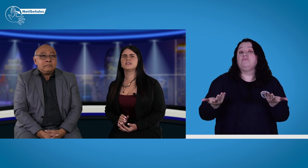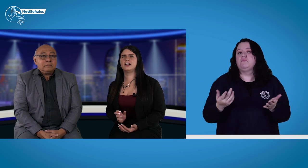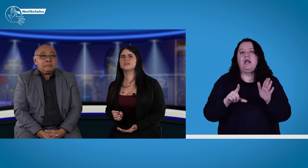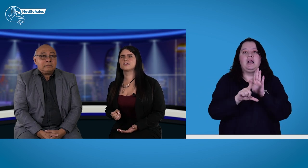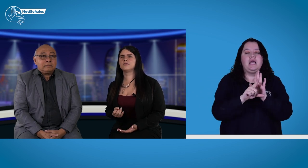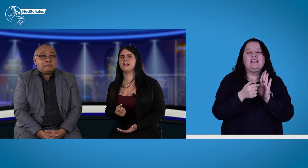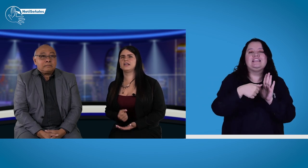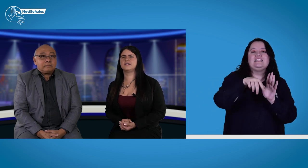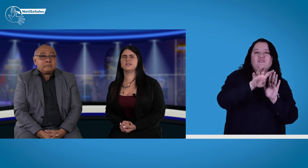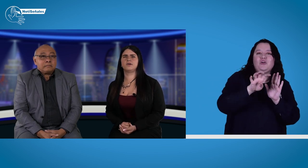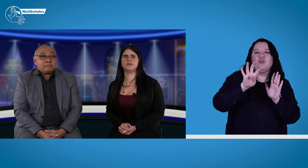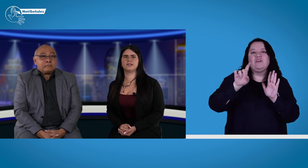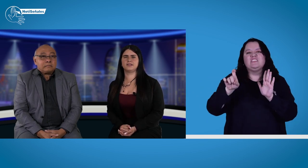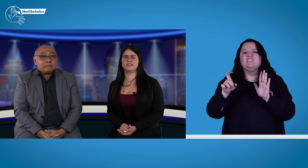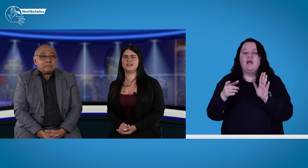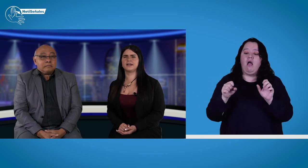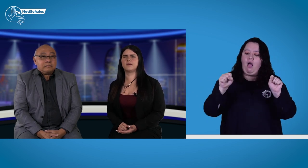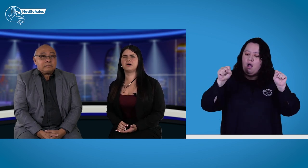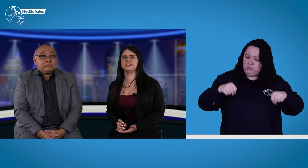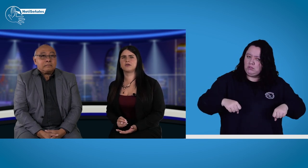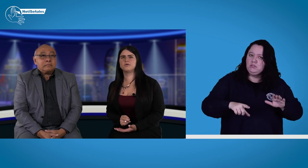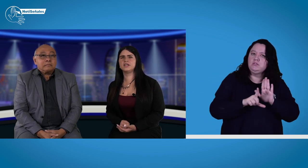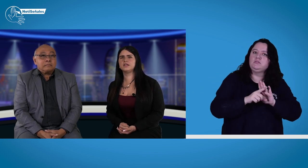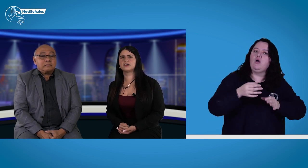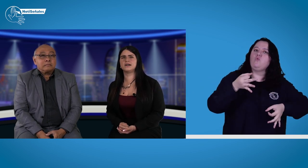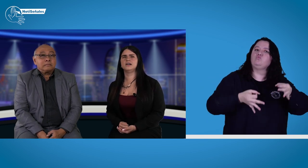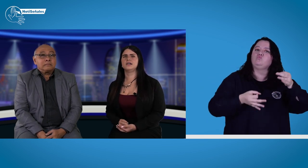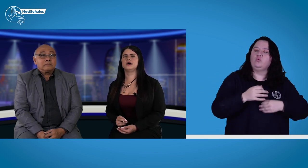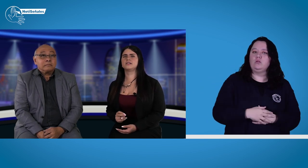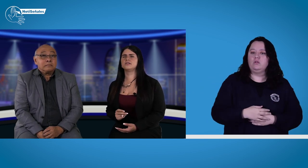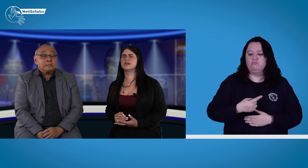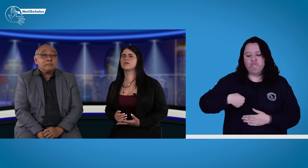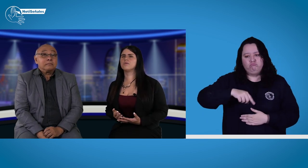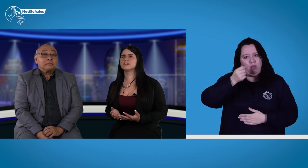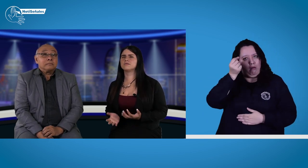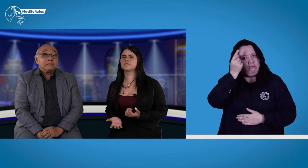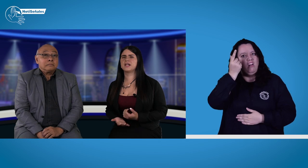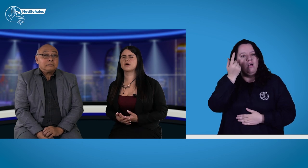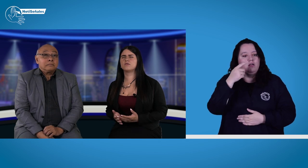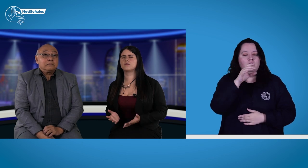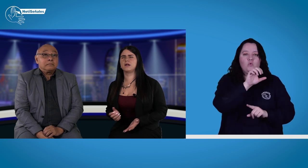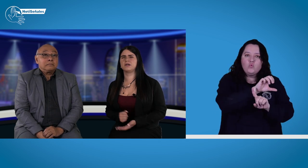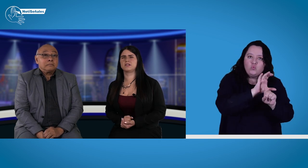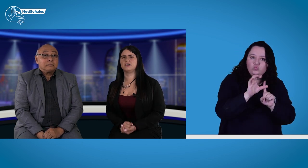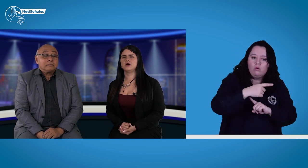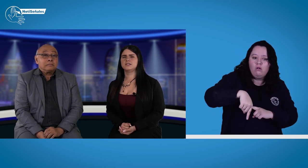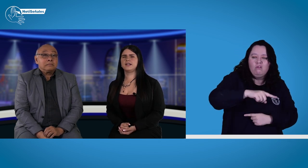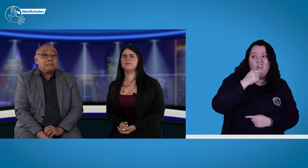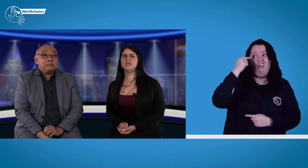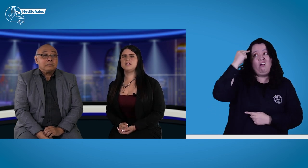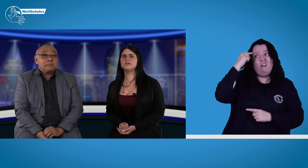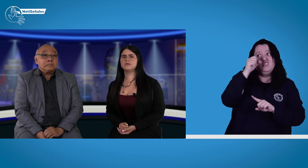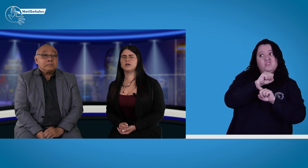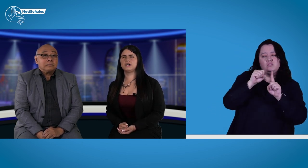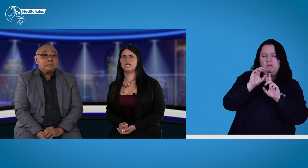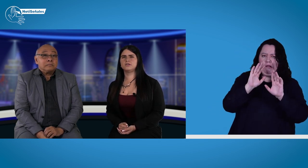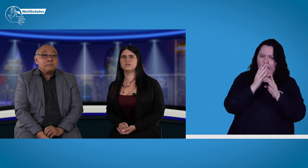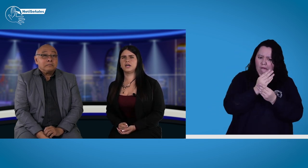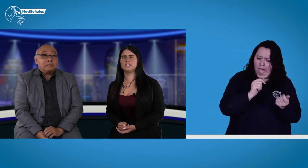tales como la ley 19 de la capacidad jurídica, entender cómo hacemos para que culturalmente se eliminen los imaginarios sociales,